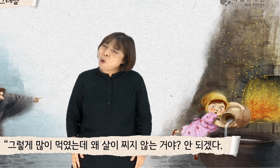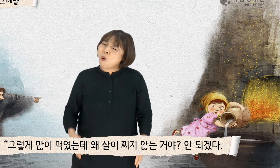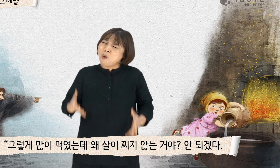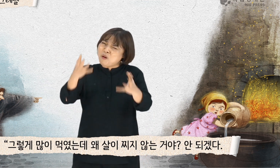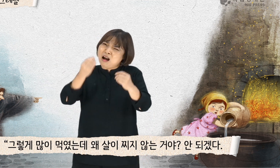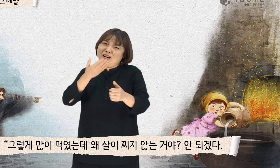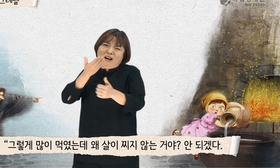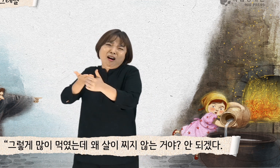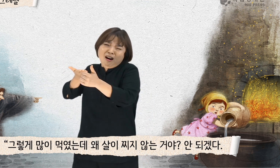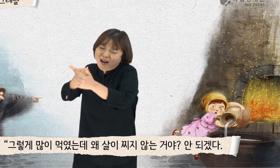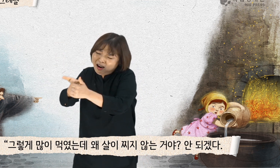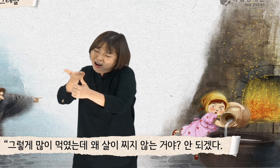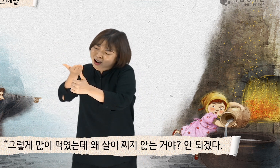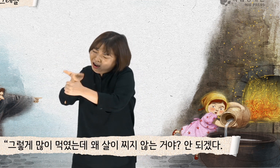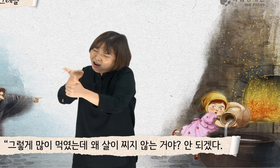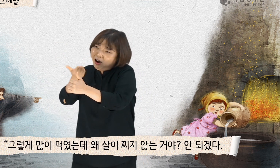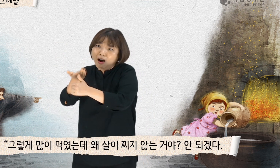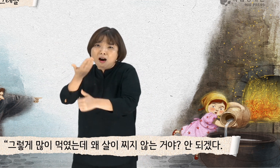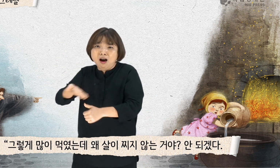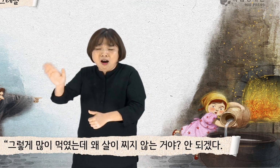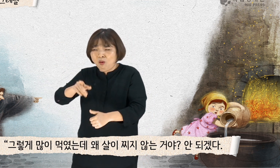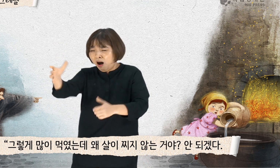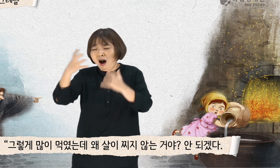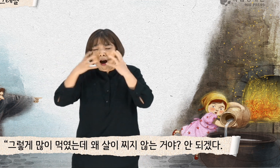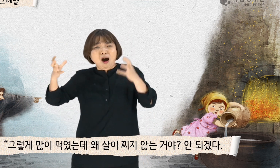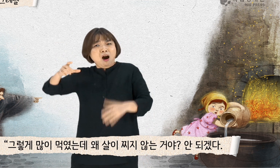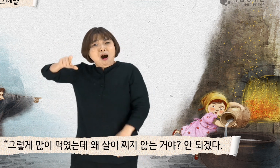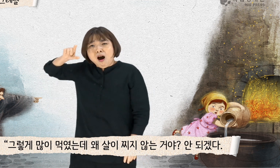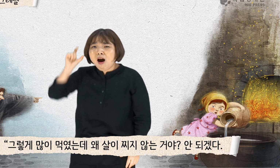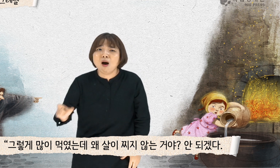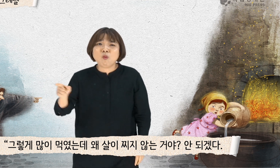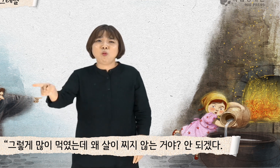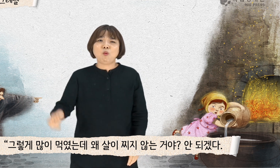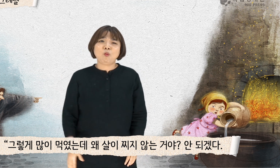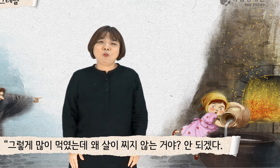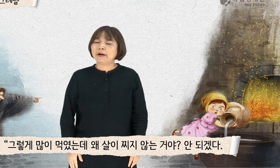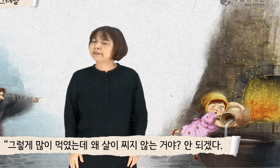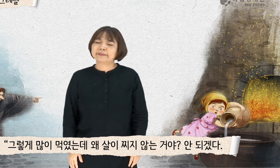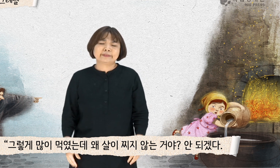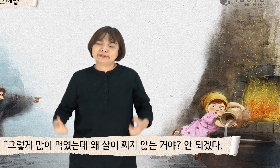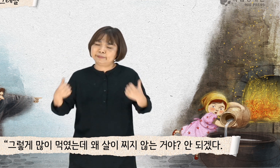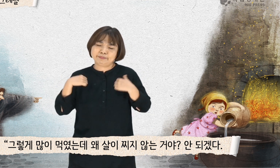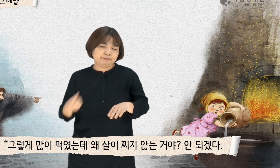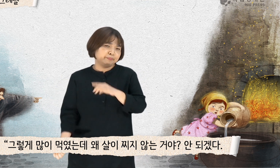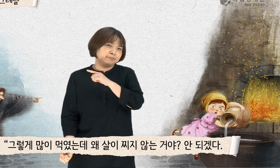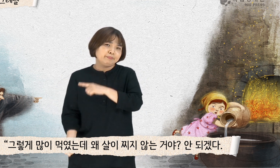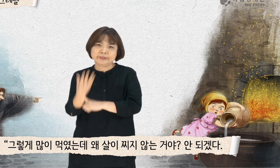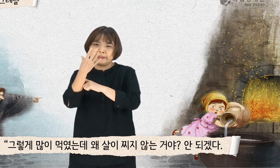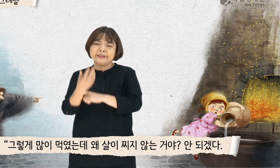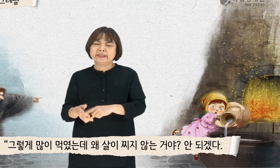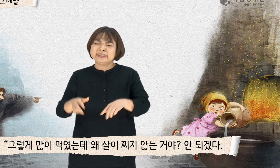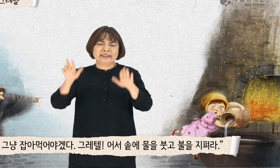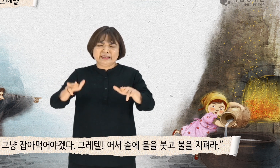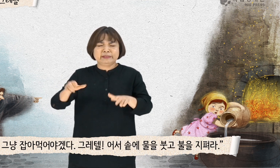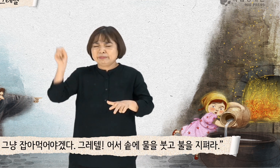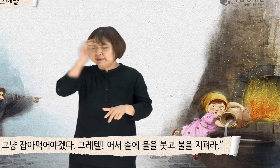그렇게 많이 먹였는데 왜 살이 찌지 않는 거야? 안 되겠다. 그냥